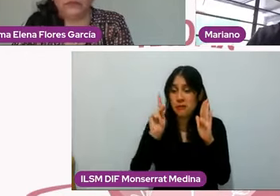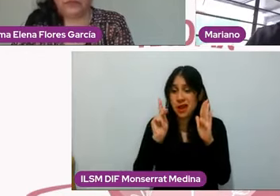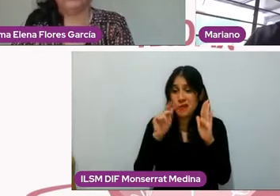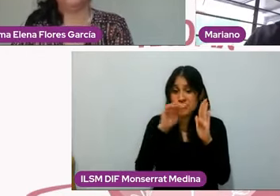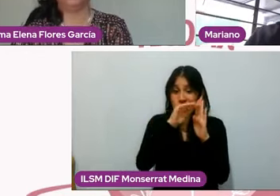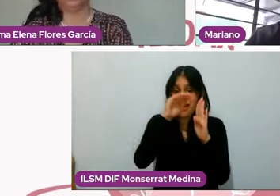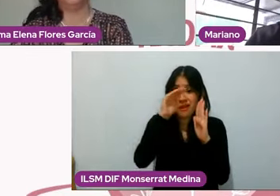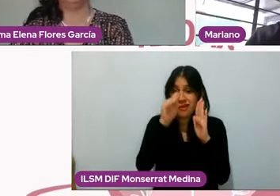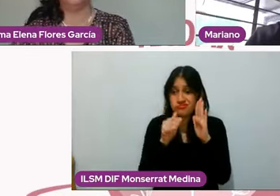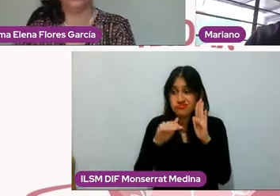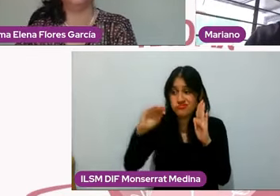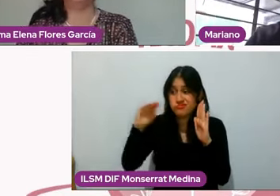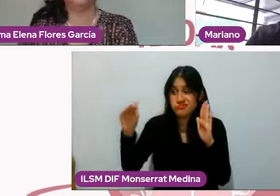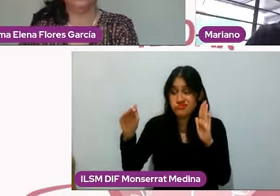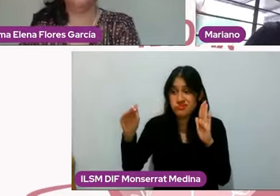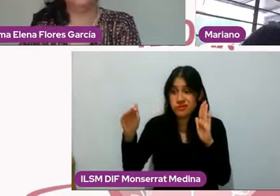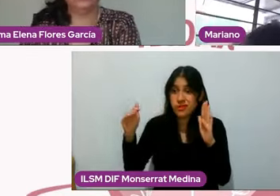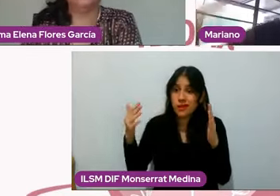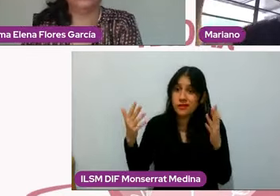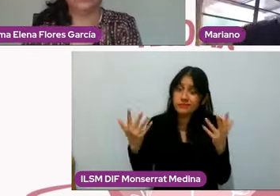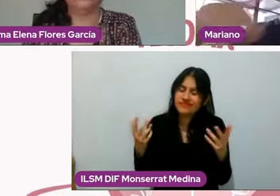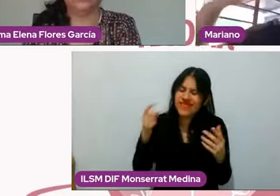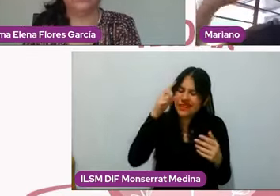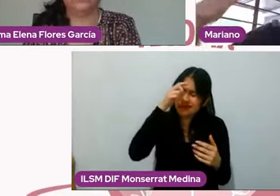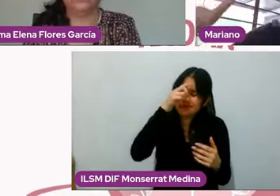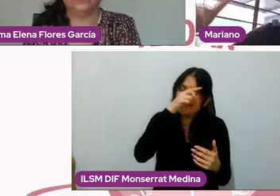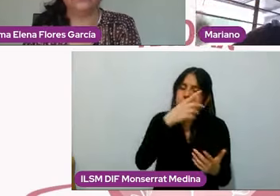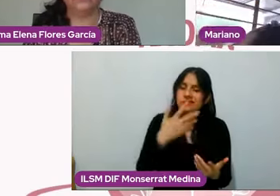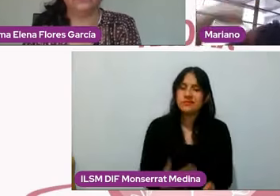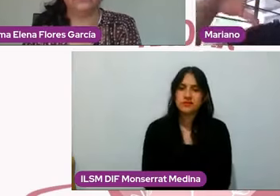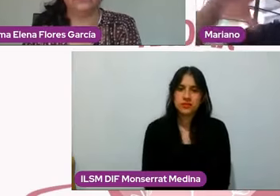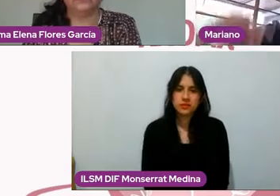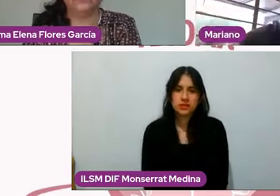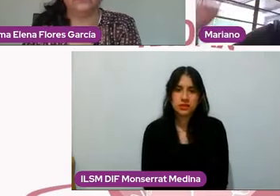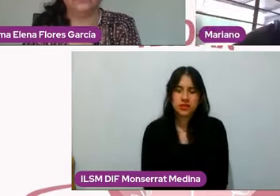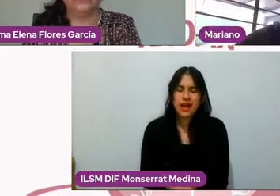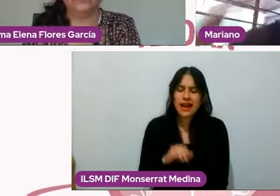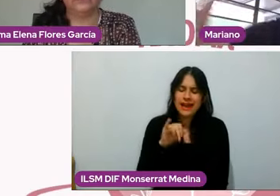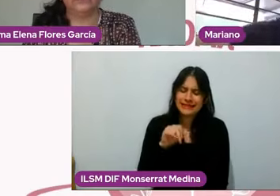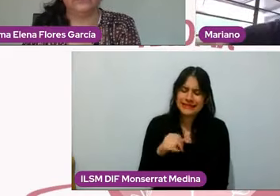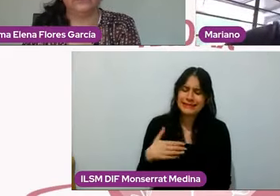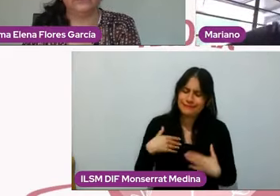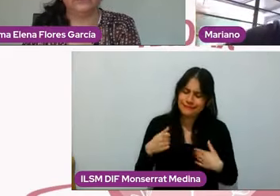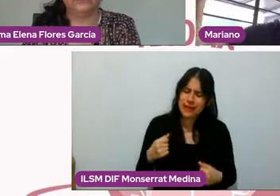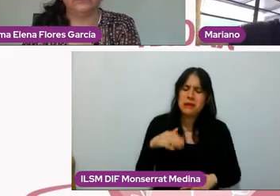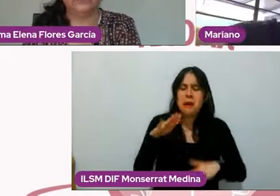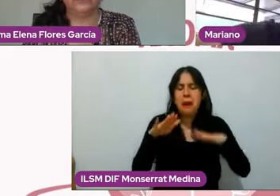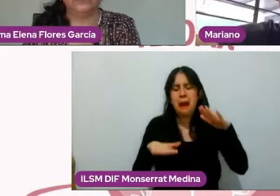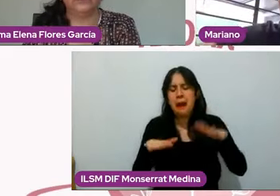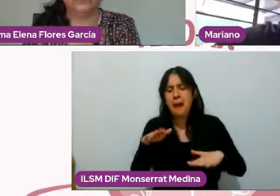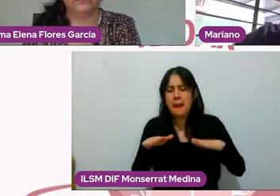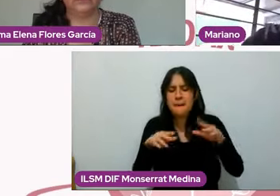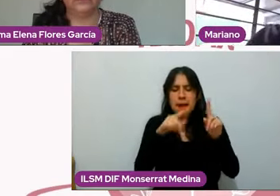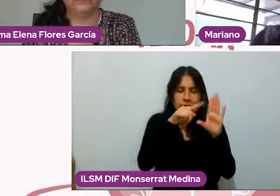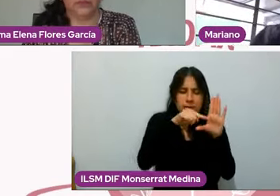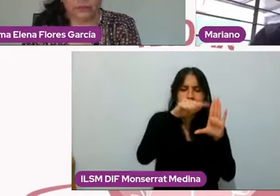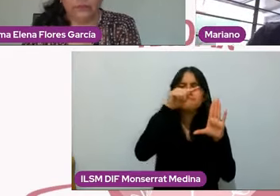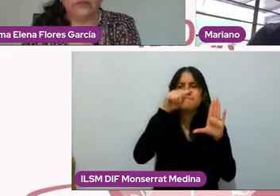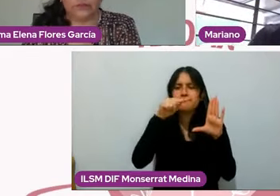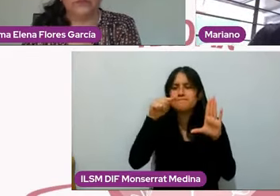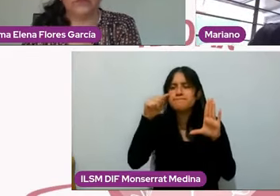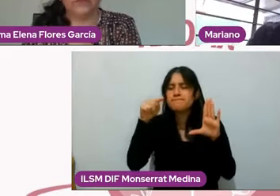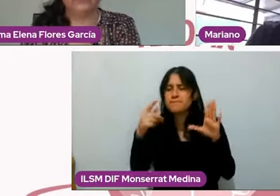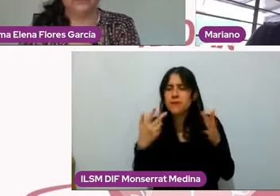se vuelve muy endeble, ¿no? Claro que puede haber momentos donde ocurra eso y se remonta y se arregla y lo que sea,